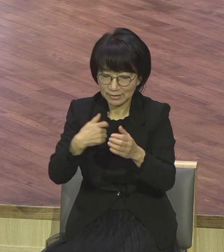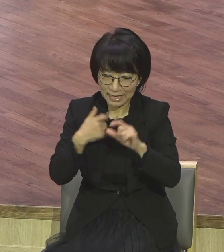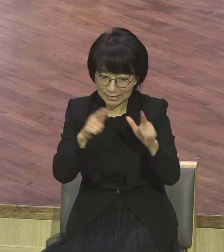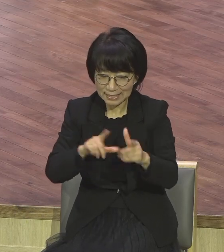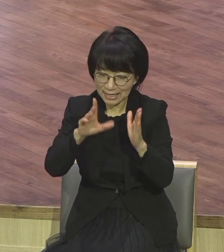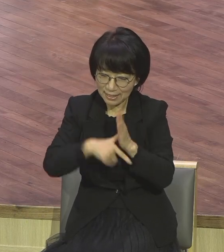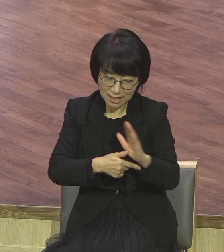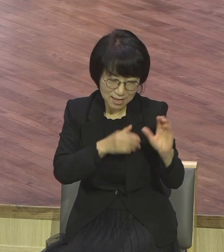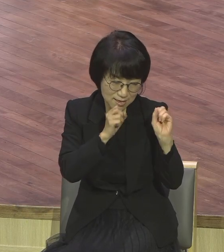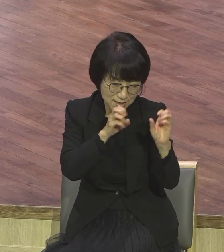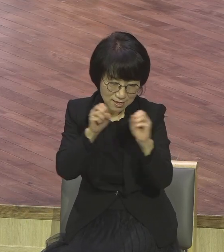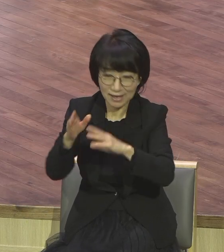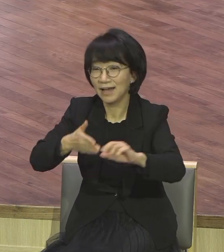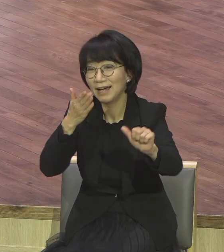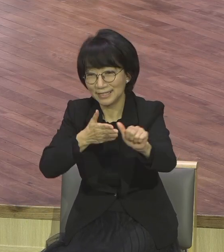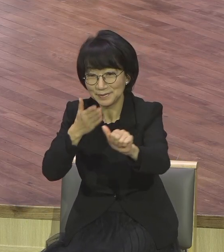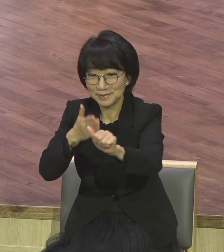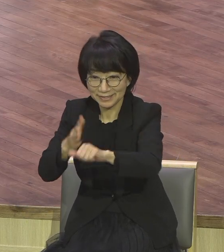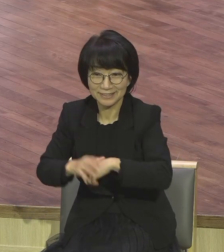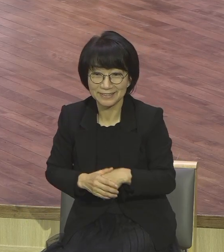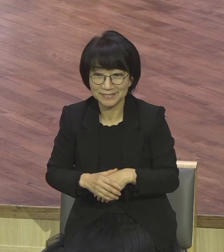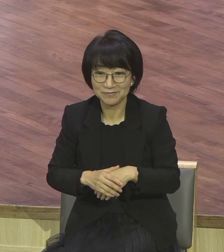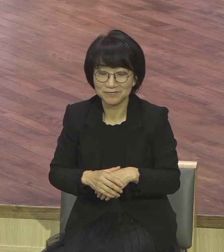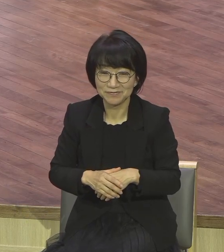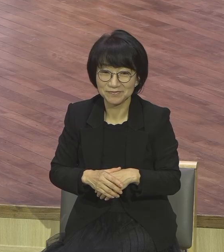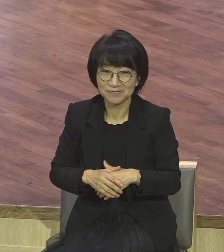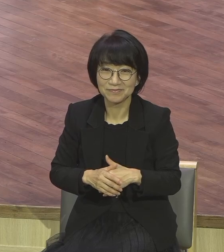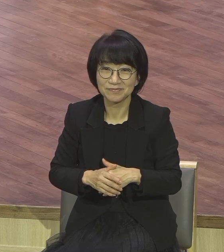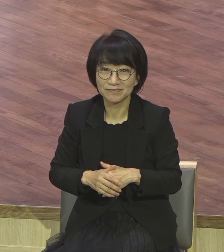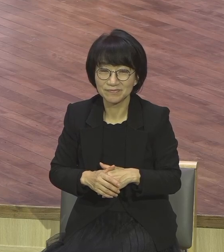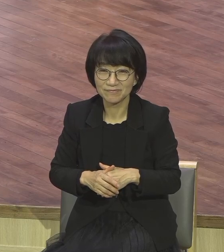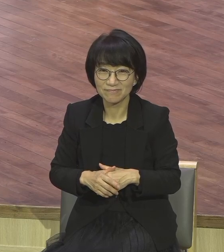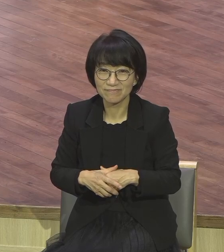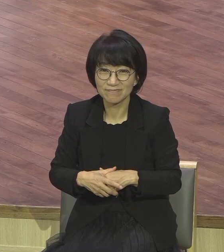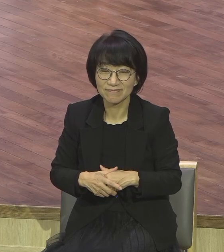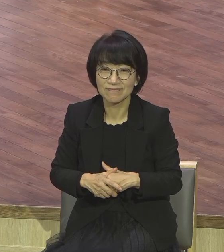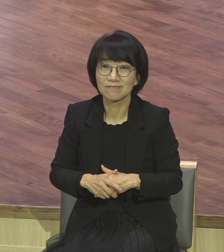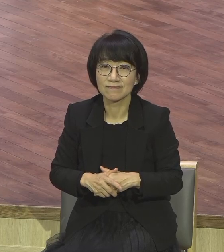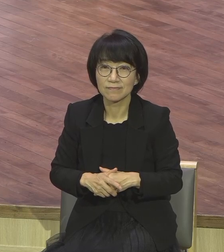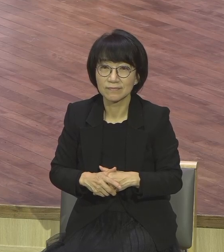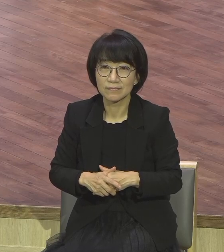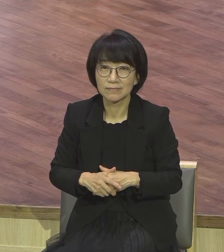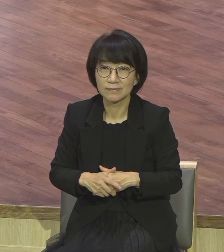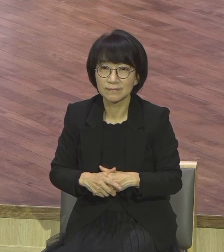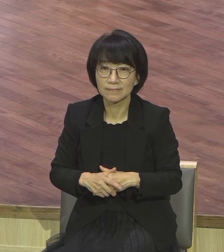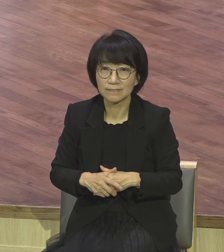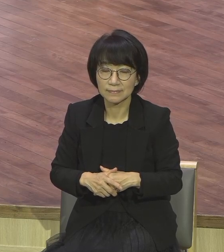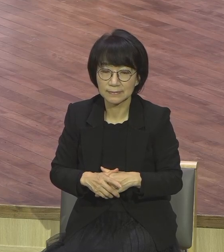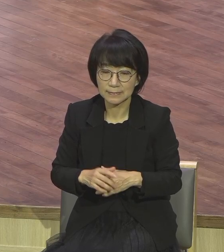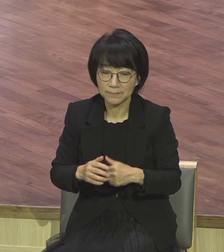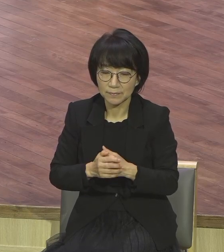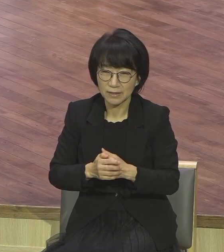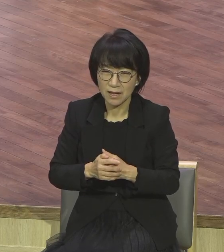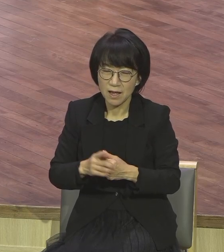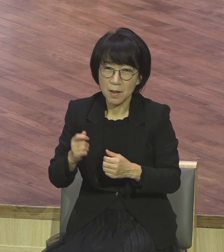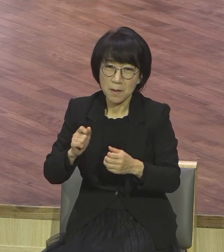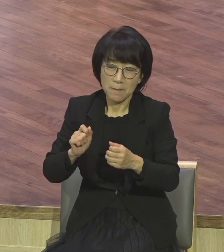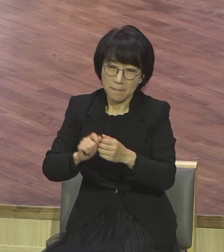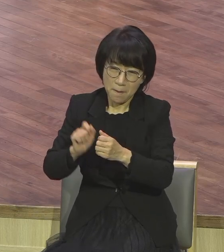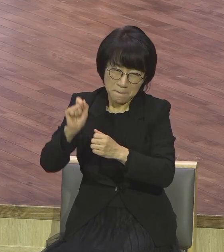내 삶 속에 그리고 이제 정의 내 삶 끝나는 거예요 어려울 것도 없어요 뭐 계획적으로 우리가 지역을 정해놓고 갈 수도 없고 해외 캠프까지도 가지만